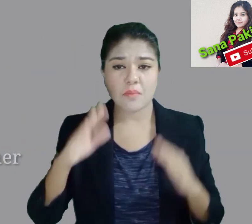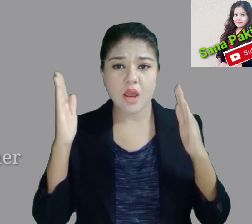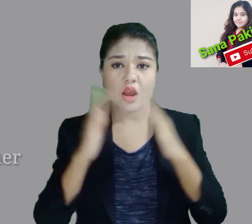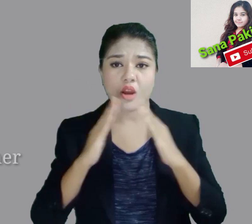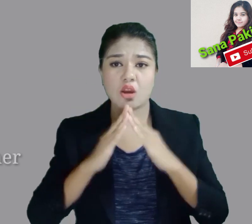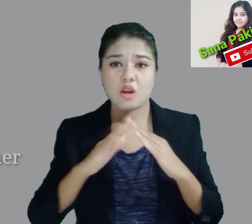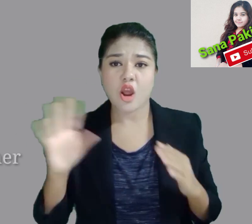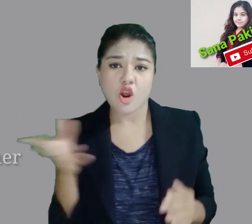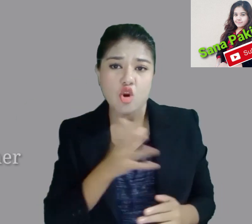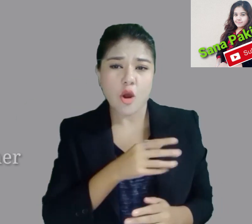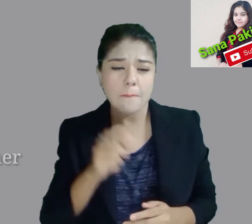پولیس ریفیار ہوا